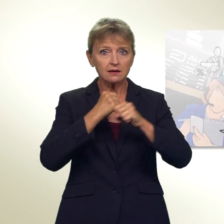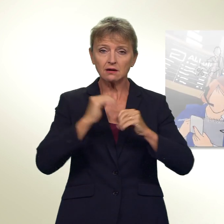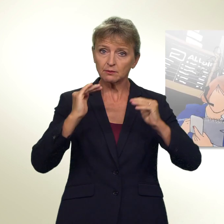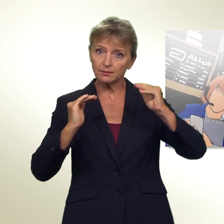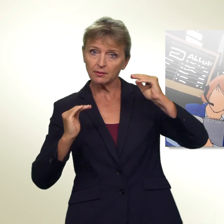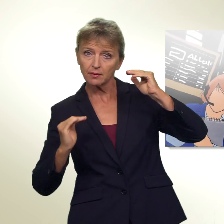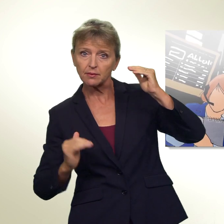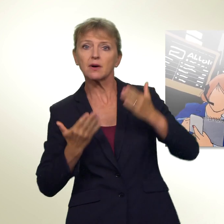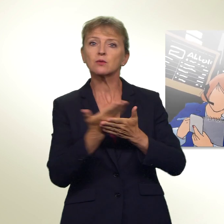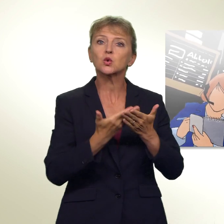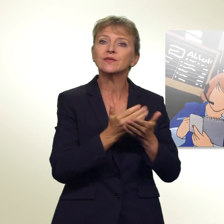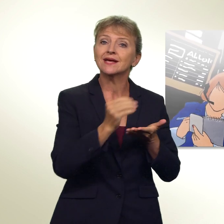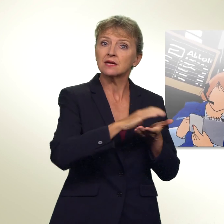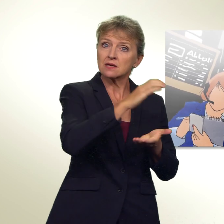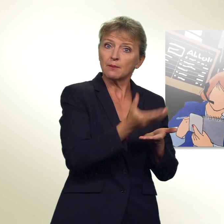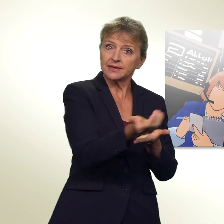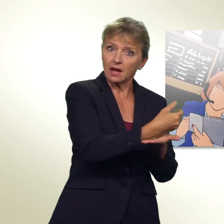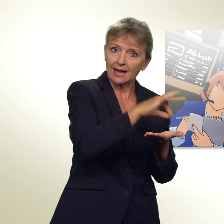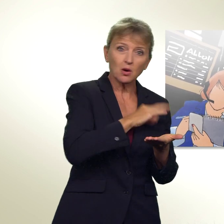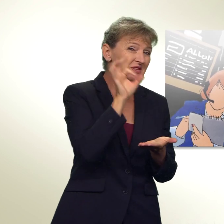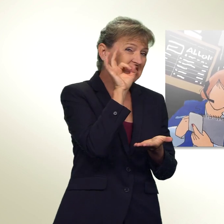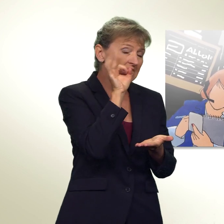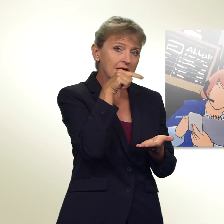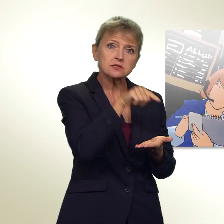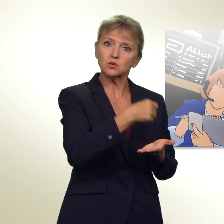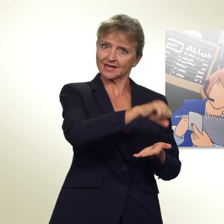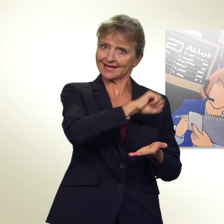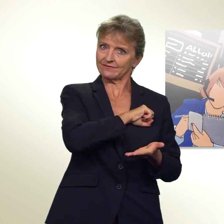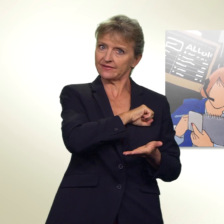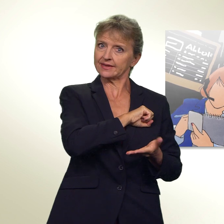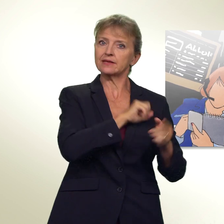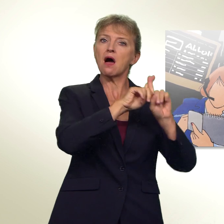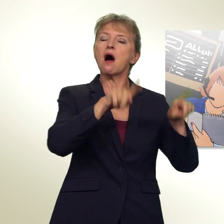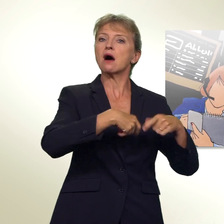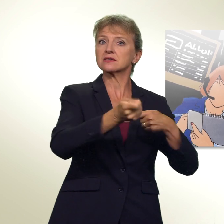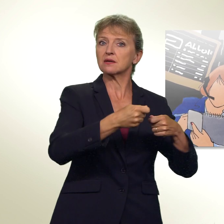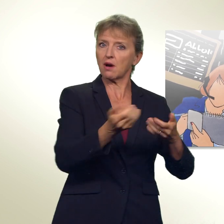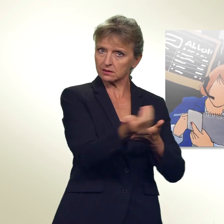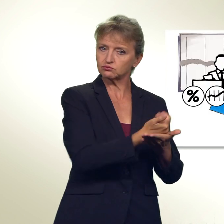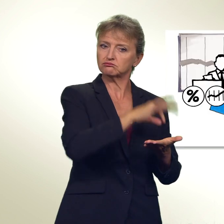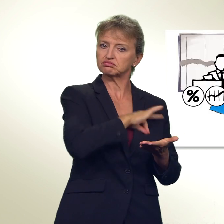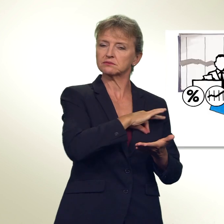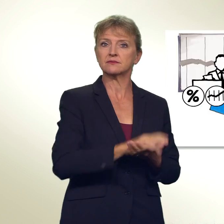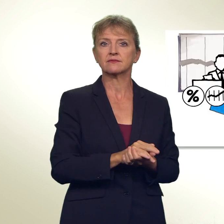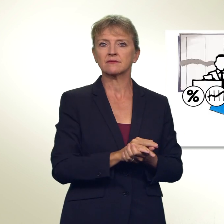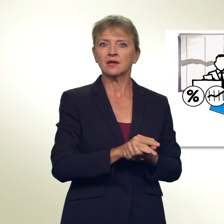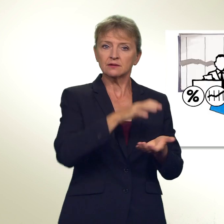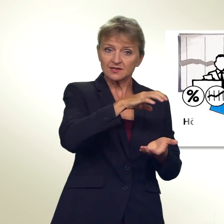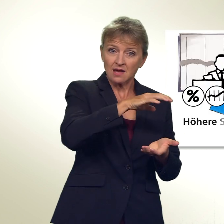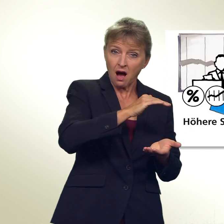dafür seien Kapitaleinkommen, die die Reichsten zum Beispiel durch Gewinne am Aktienmarkt erzielten. Ab einem bestimmten Betrag